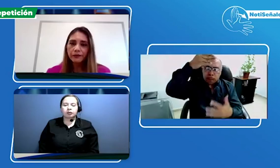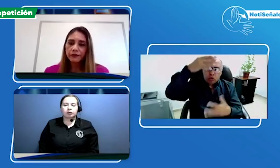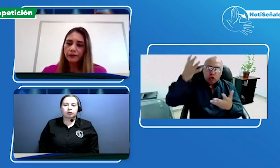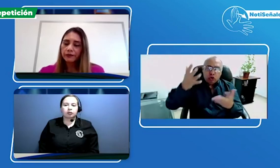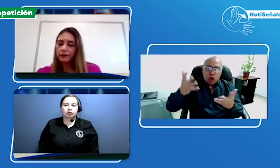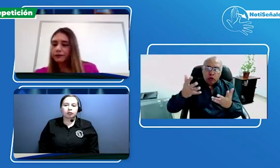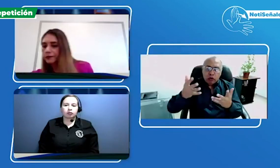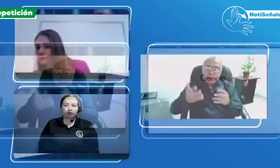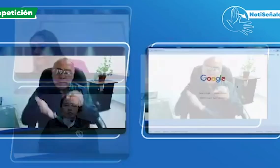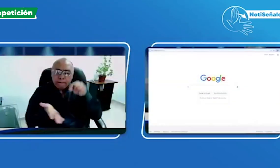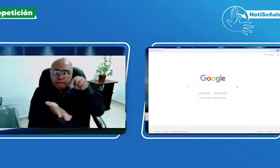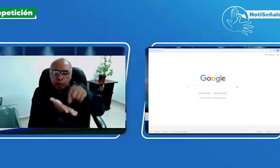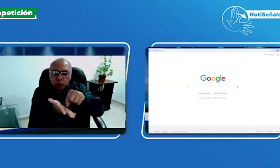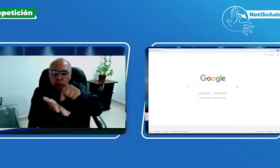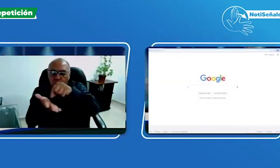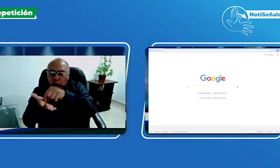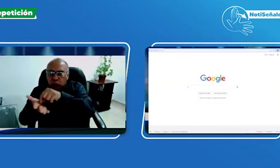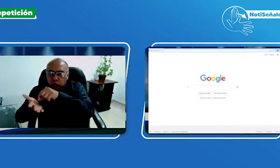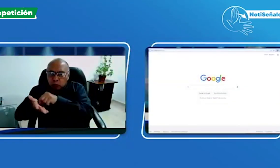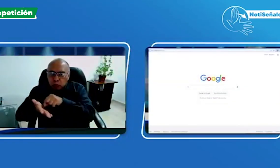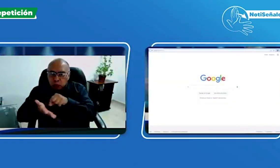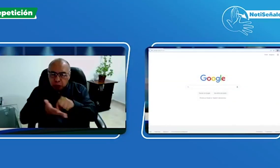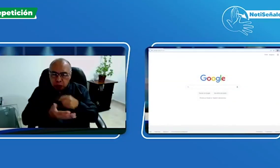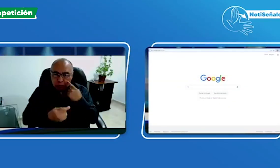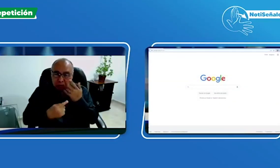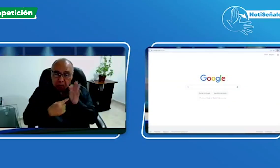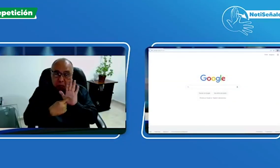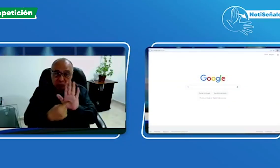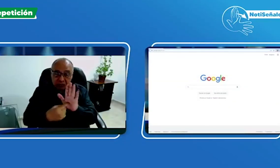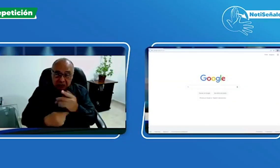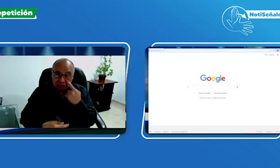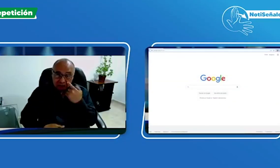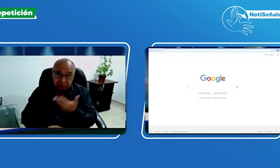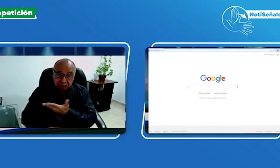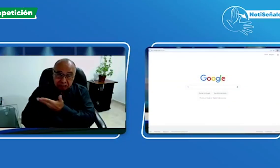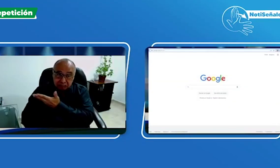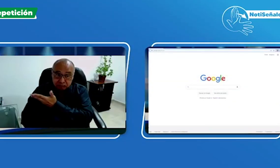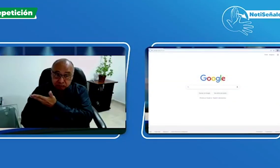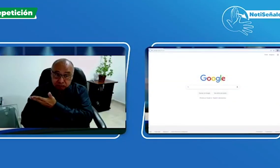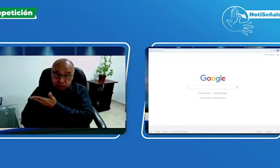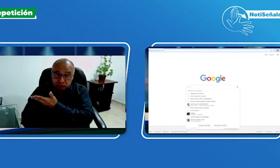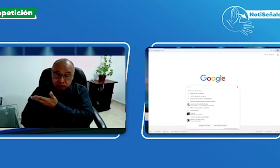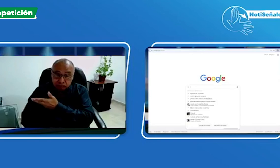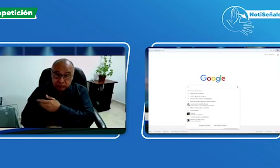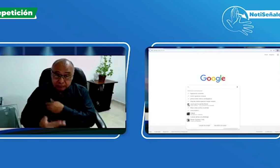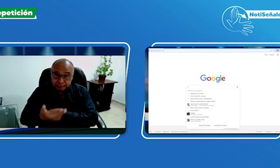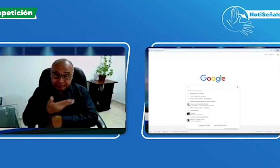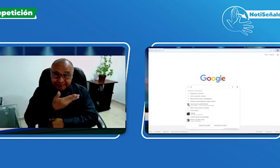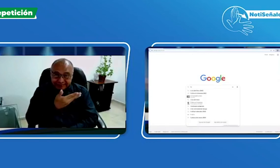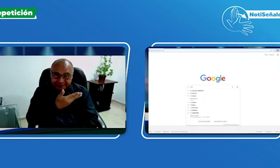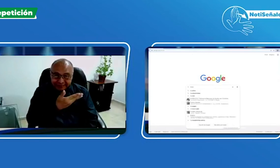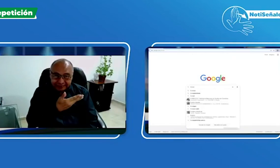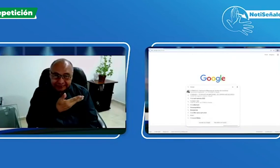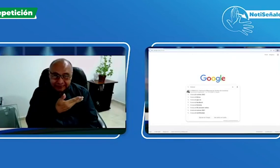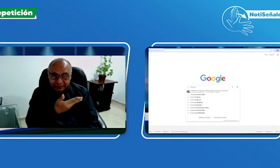nuestra página web de FENASCOL van a encontrar estos puntos, podemos incluso verlos de una vez.